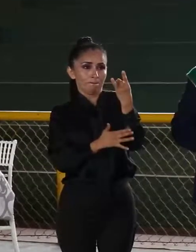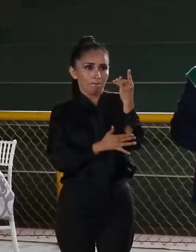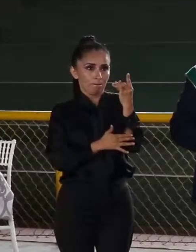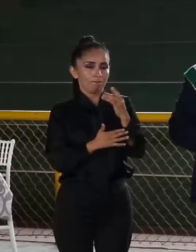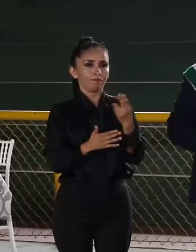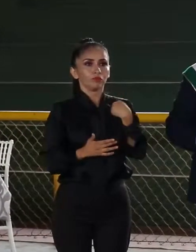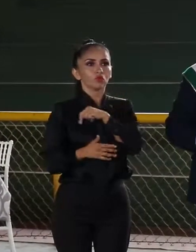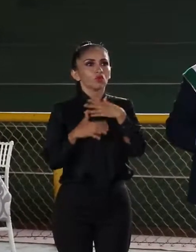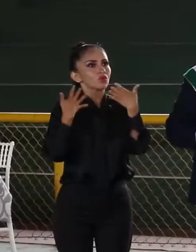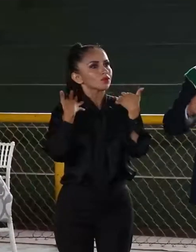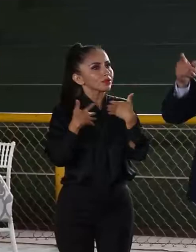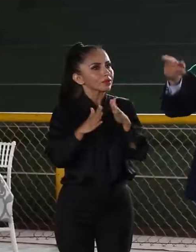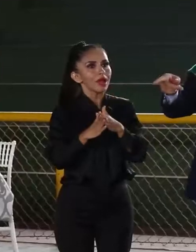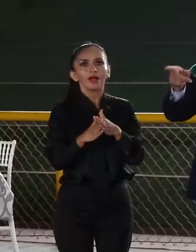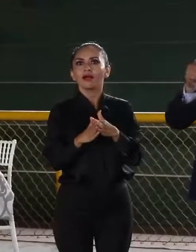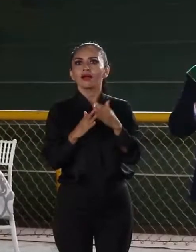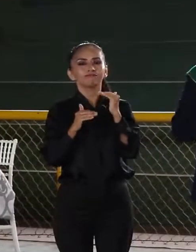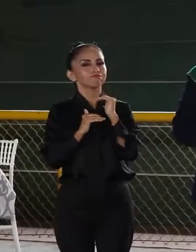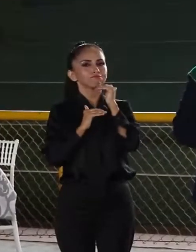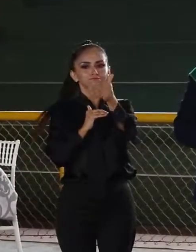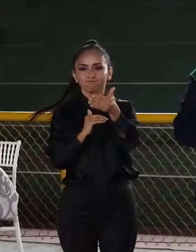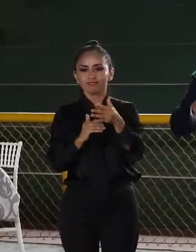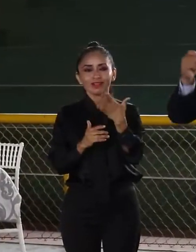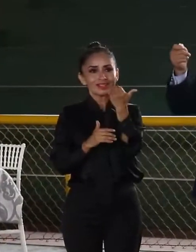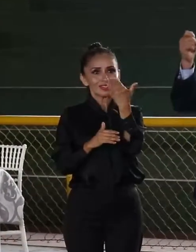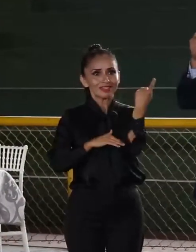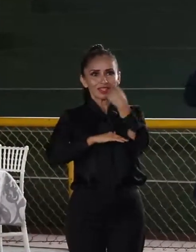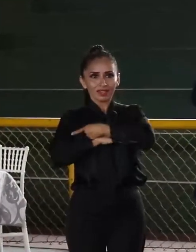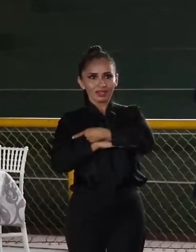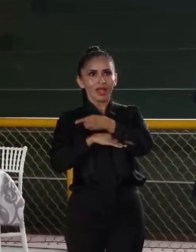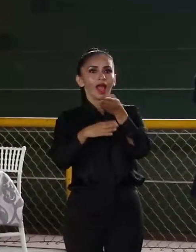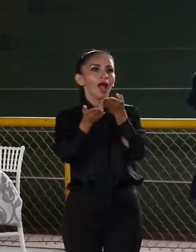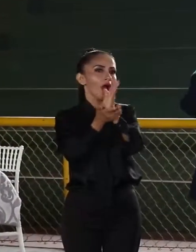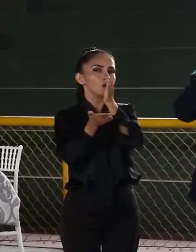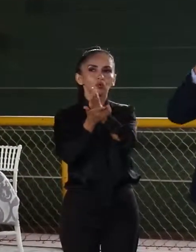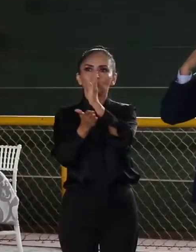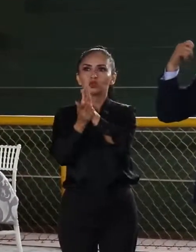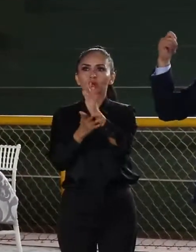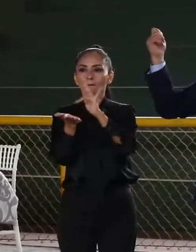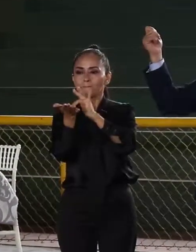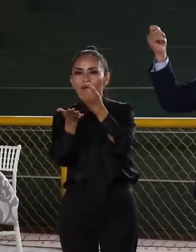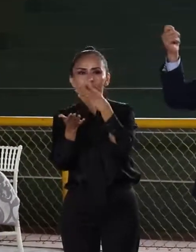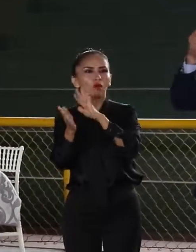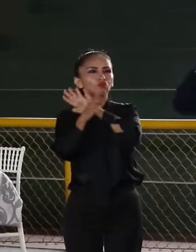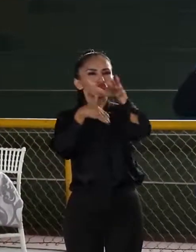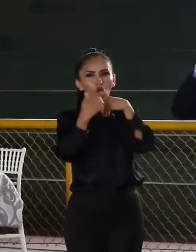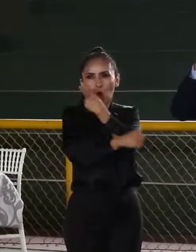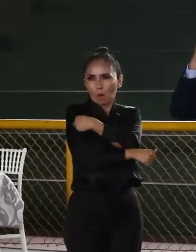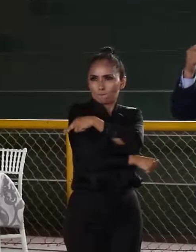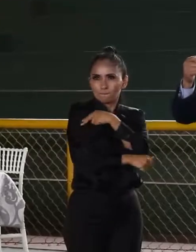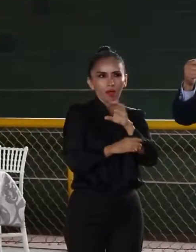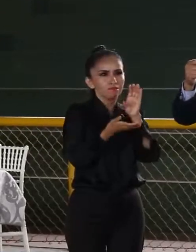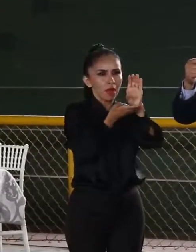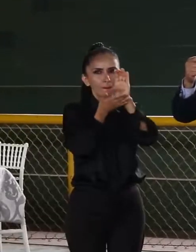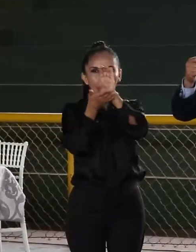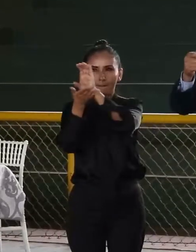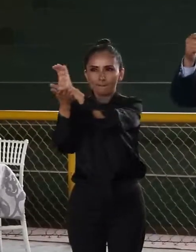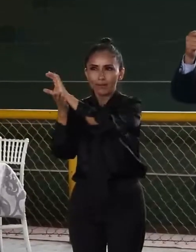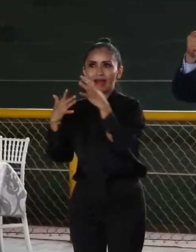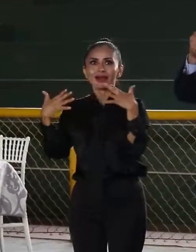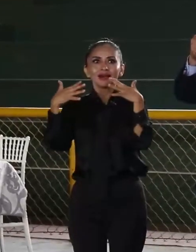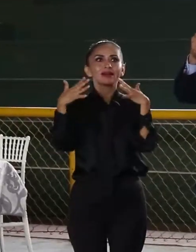ya visitado y de aquí a 15 días comenzamos a entregar medicamentos en todos los hospitales, en las redes,